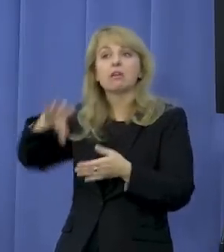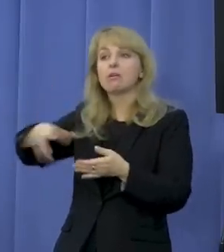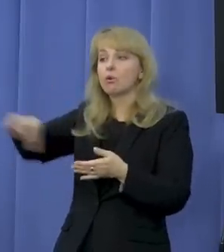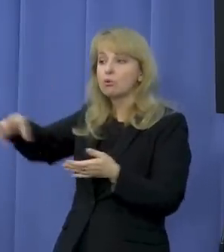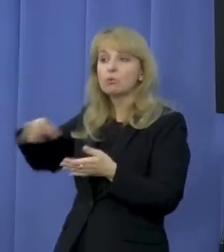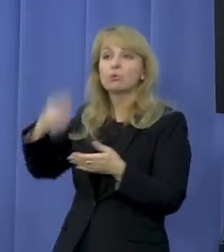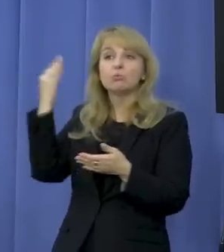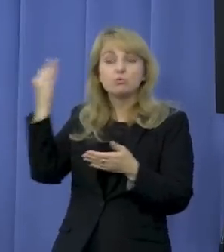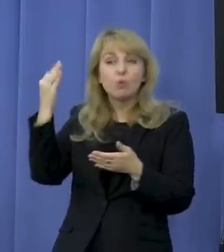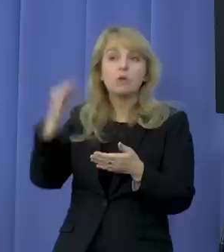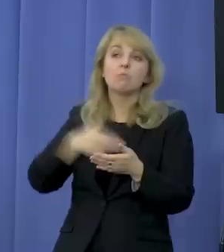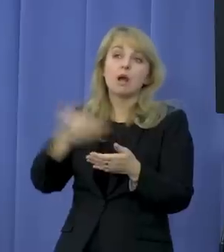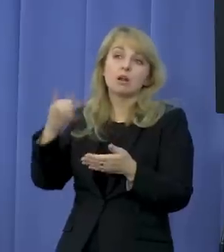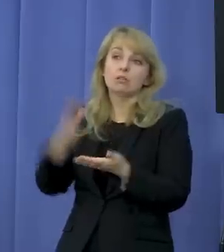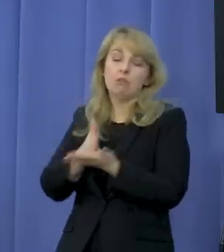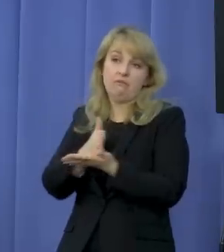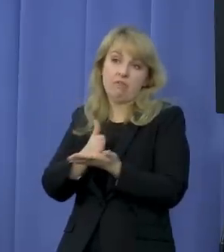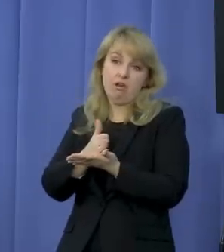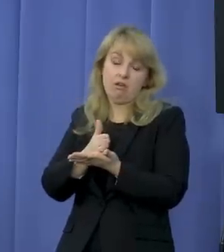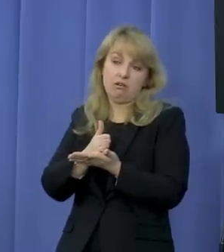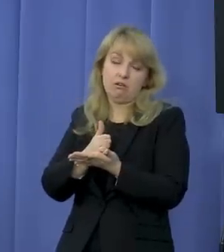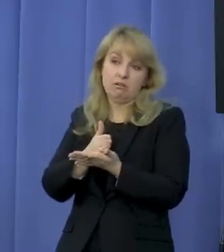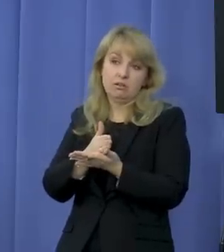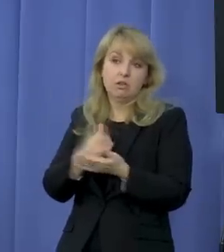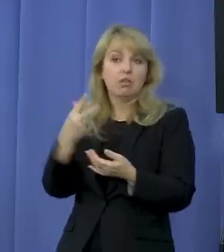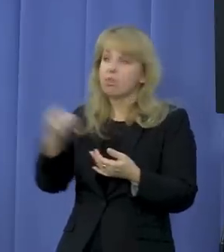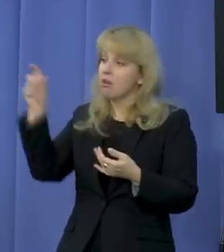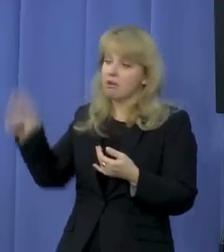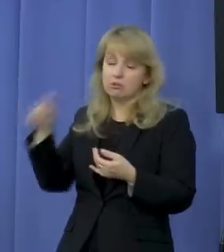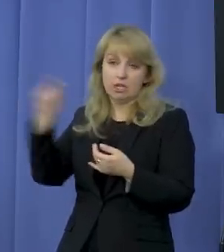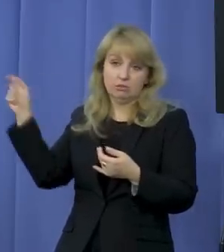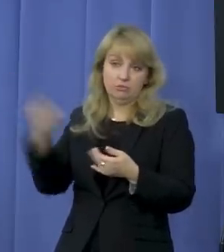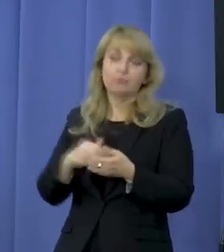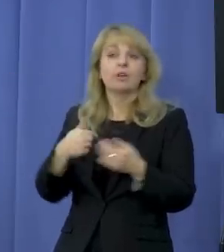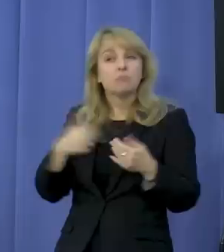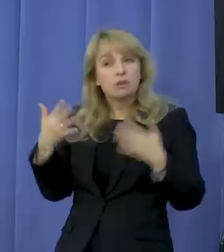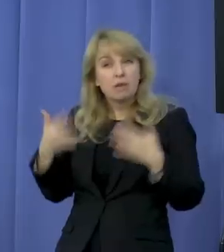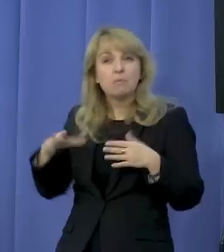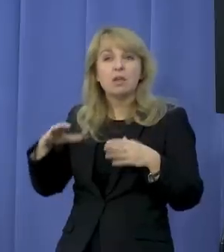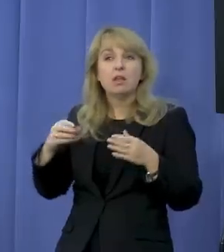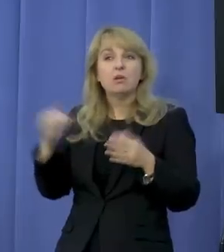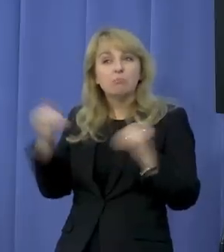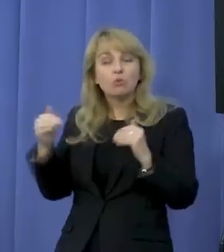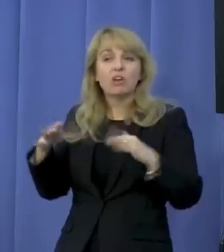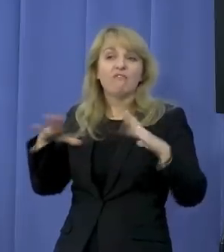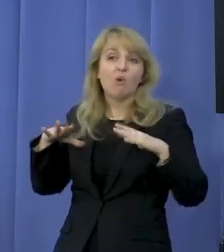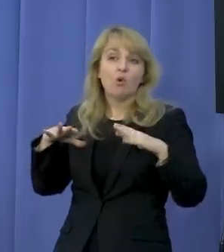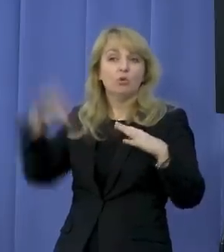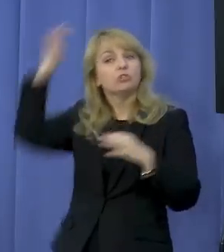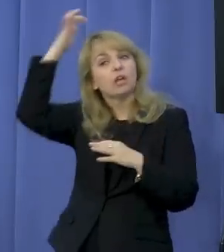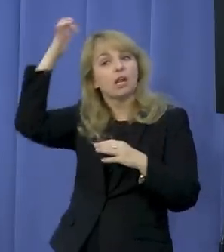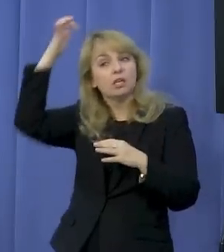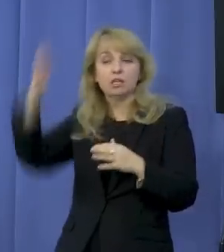społecznych, o innych przekonaniach filozoficznych. Także będziemy mieli szansę na pluralizm religijny.